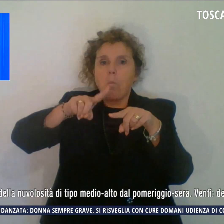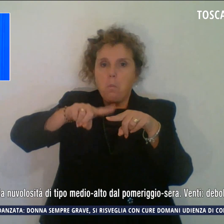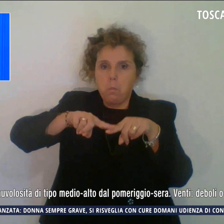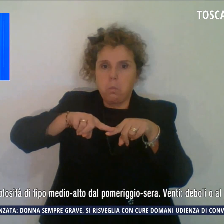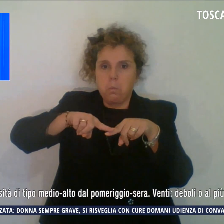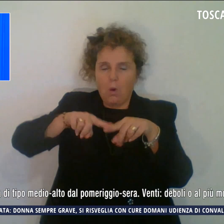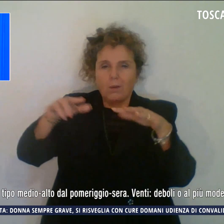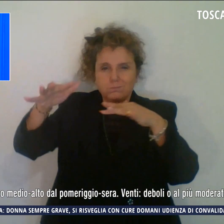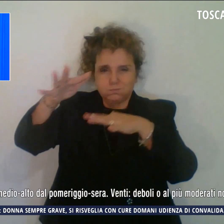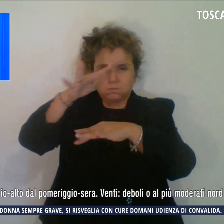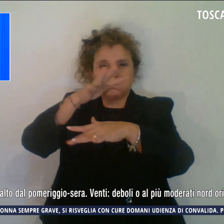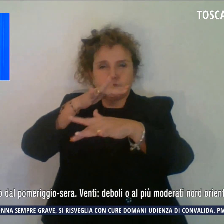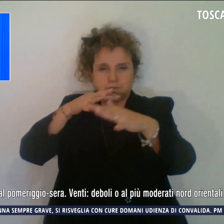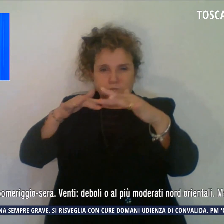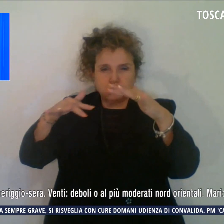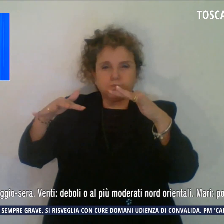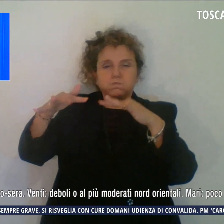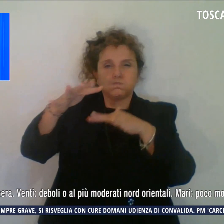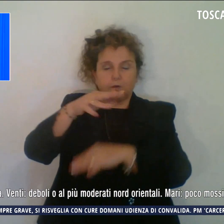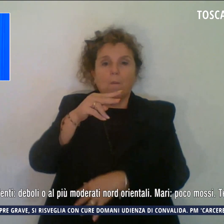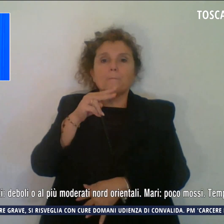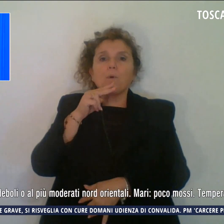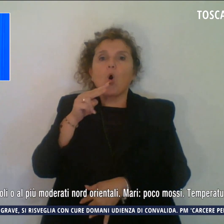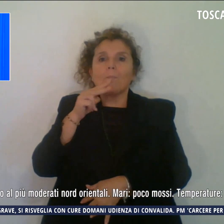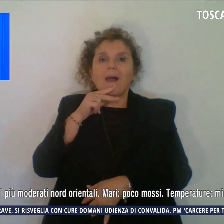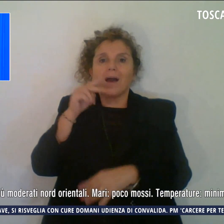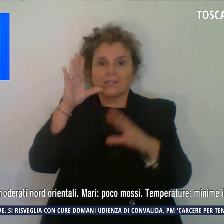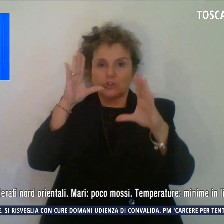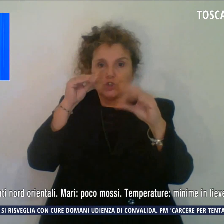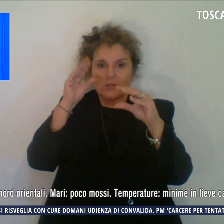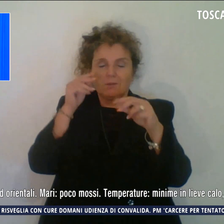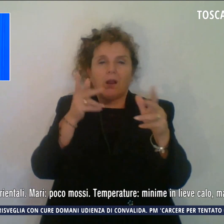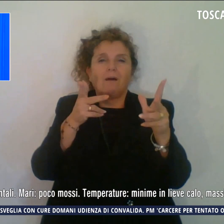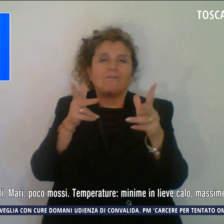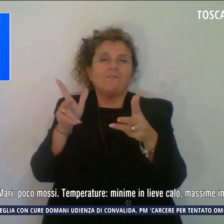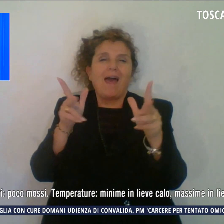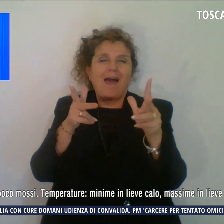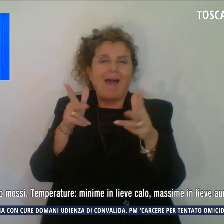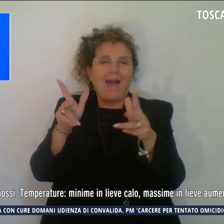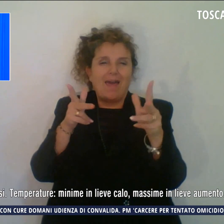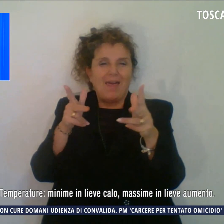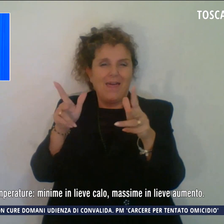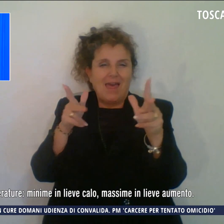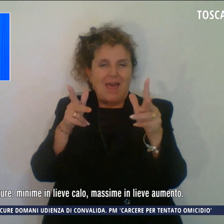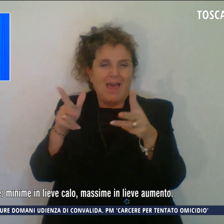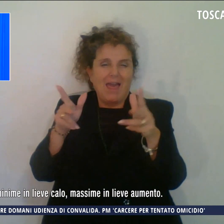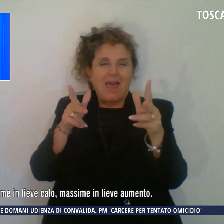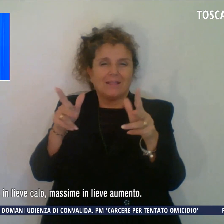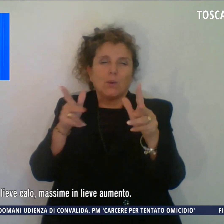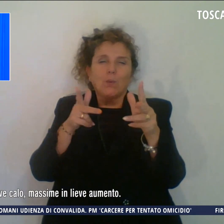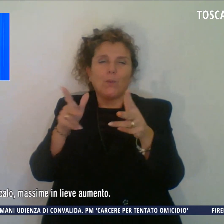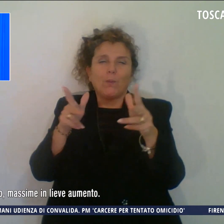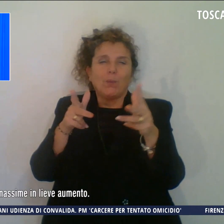nuvolosità dal pomeriggio sera. I venti sono deboli o moderati, i mari